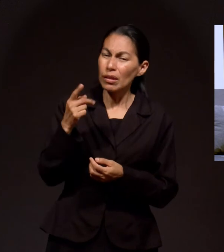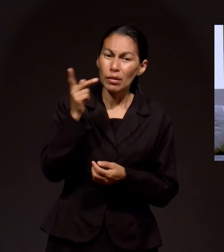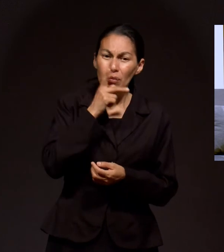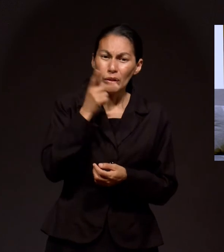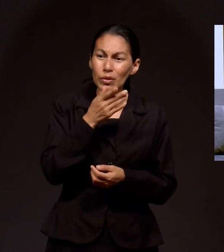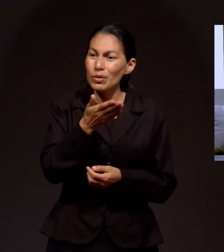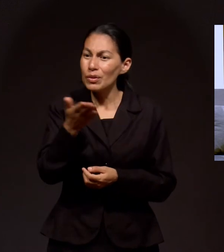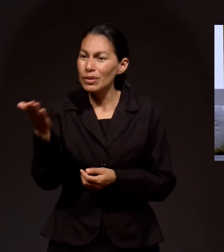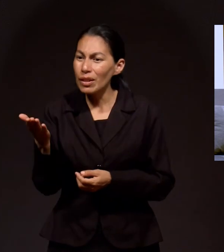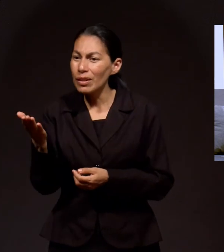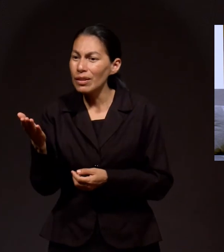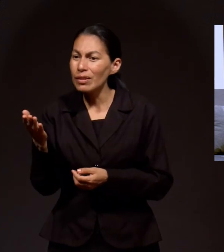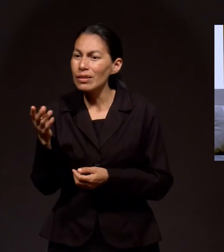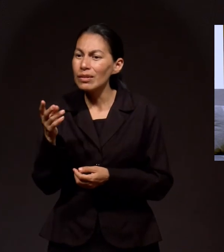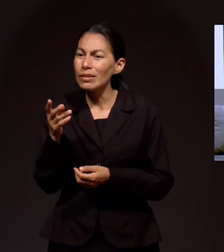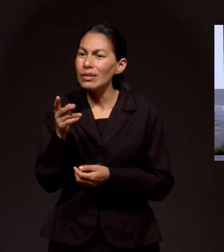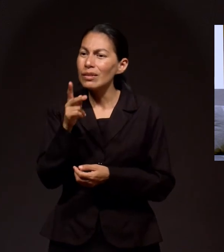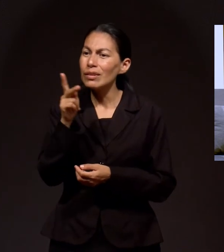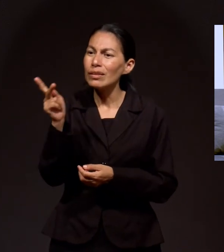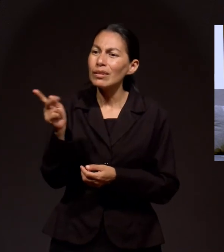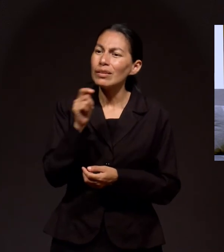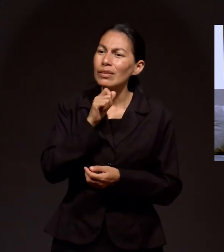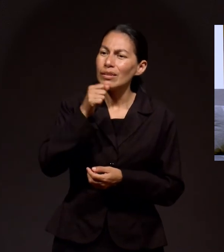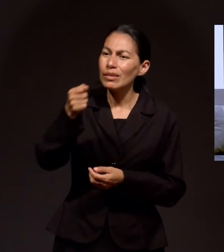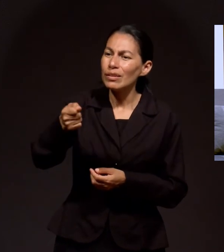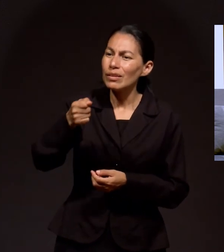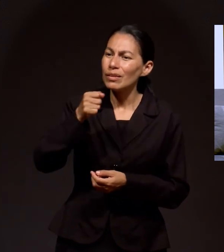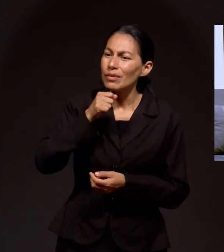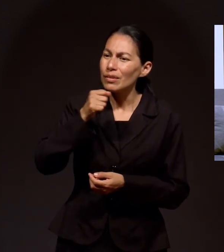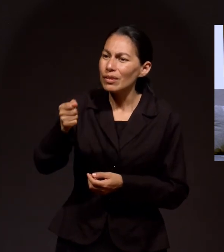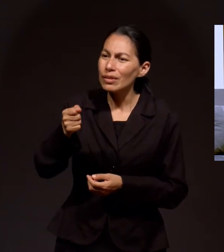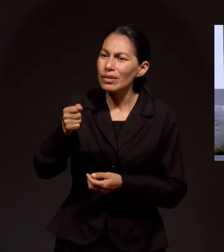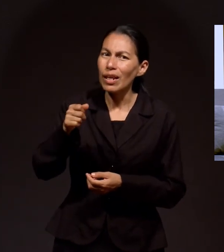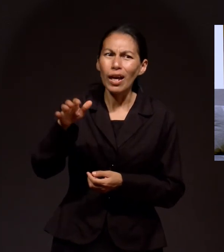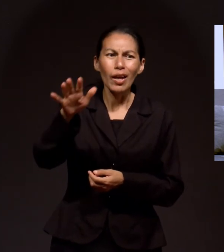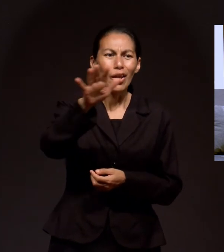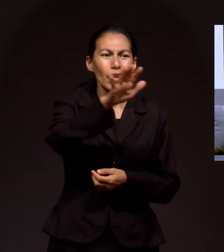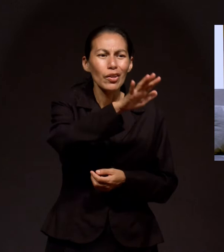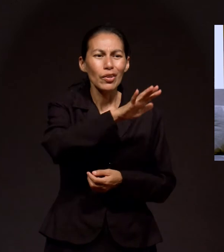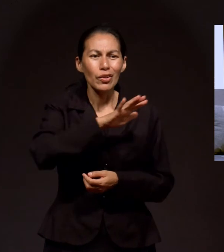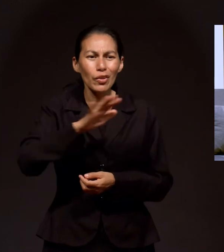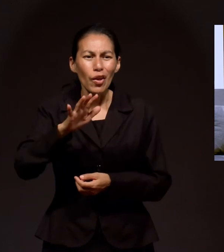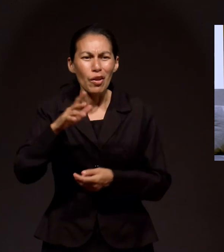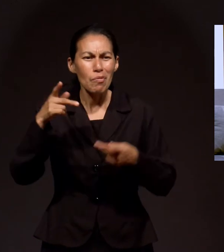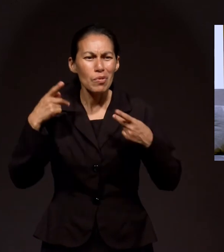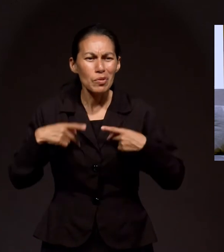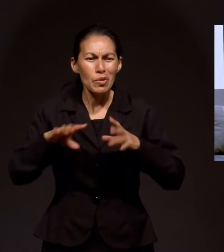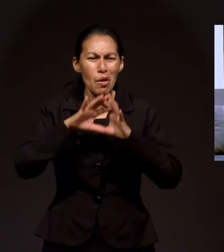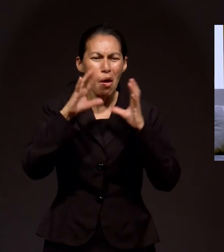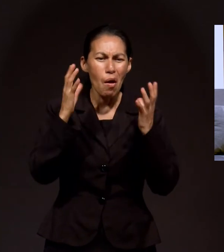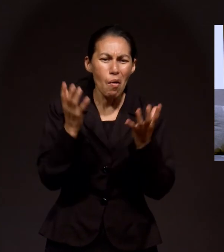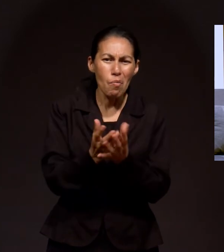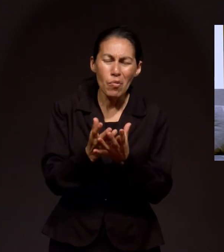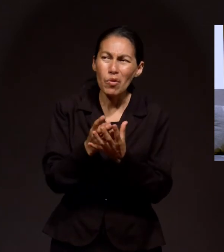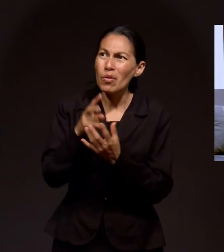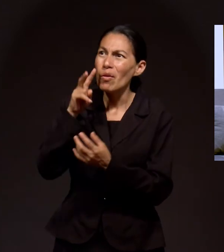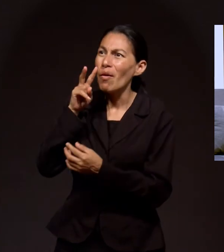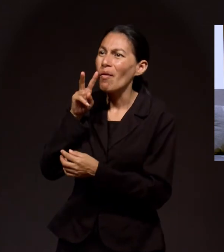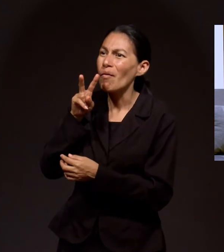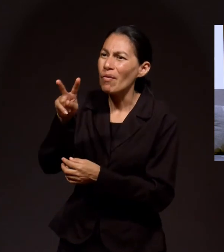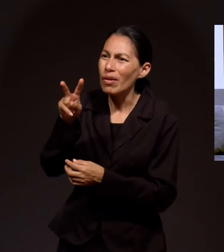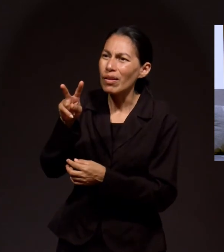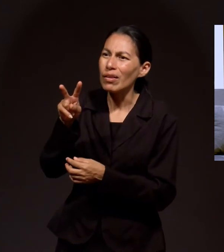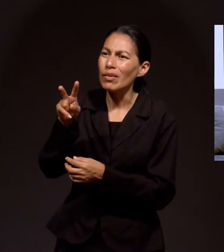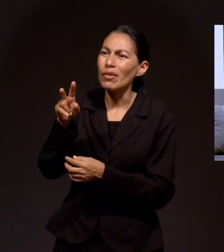Pastor, lo han entrevistado y por todo el mundo usted está dando testimonio. Y yo miré al cielo y le dije a Dios, Dios, ¿sabes? No me gustan tus métodos, pero